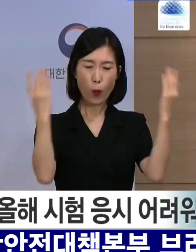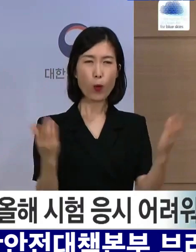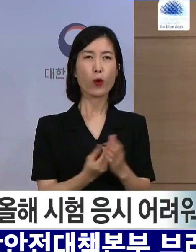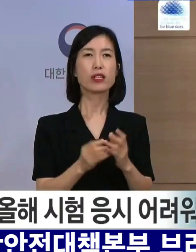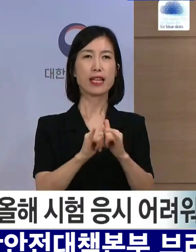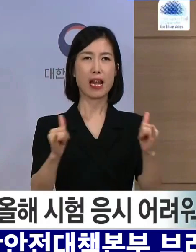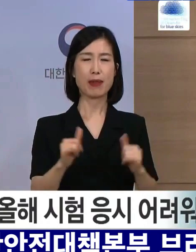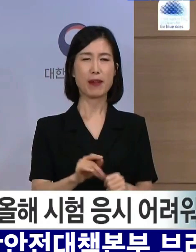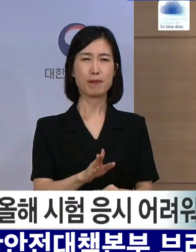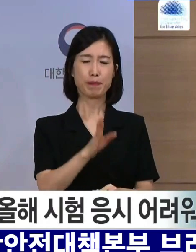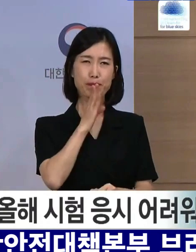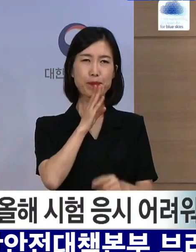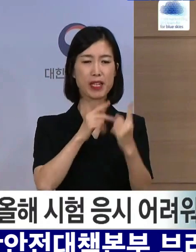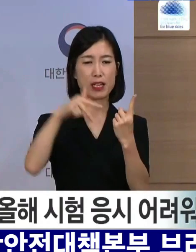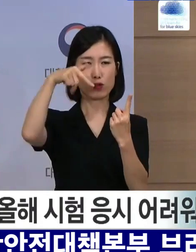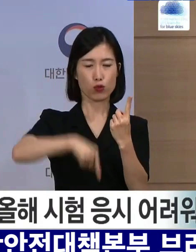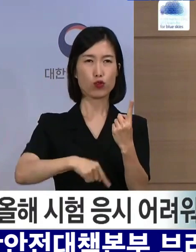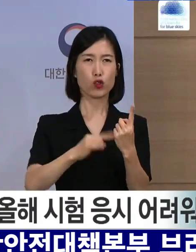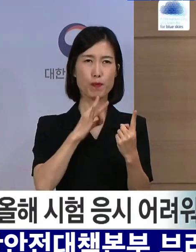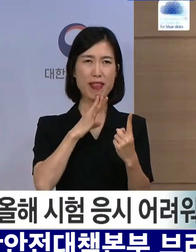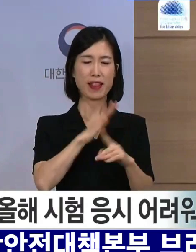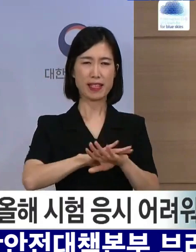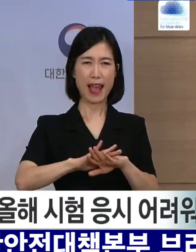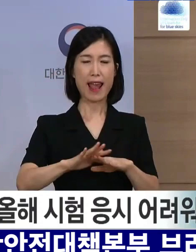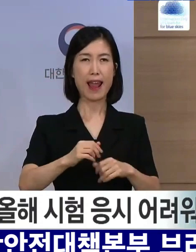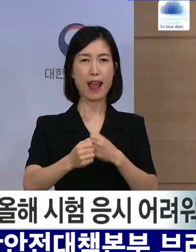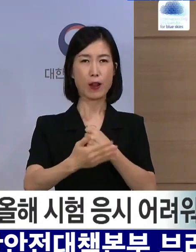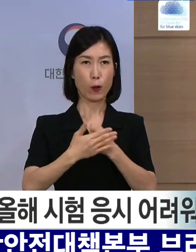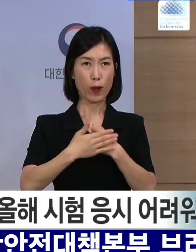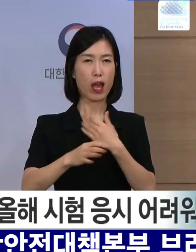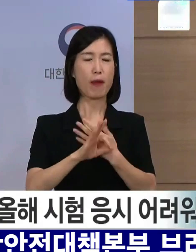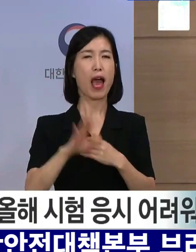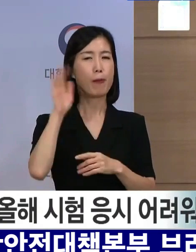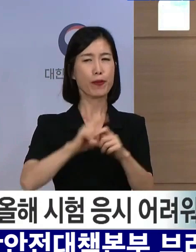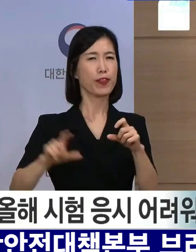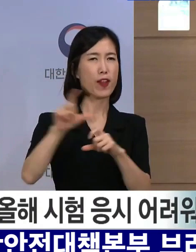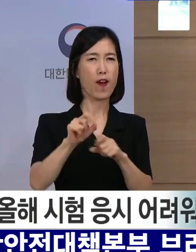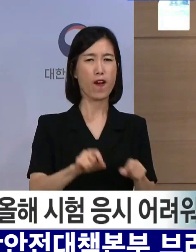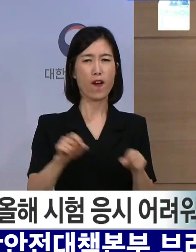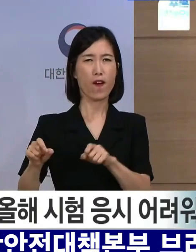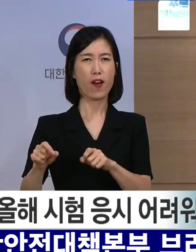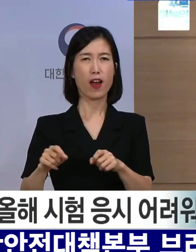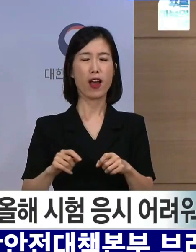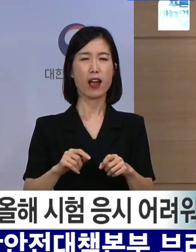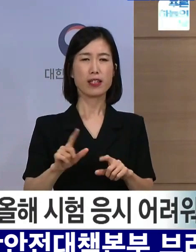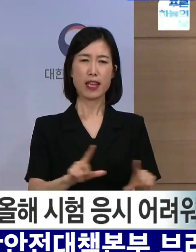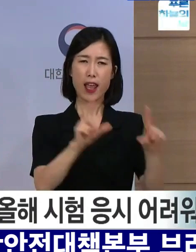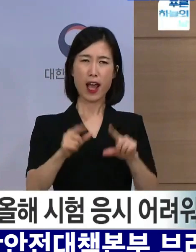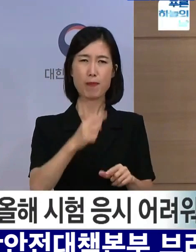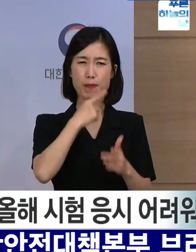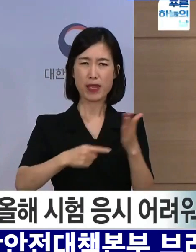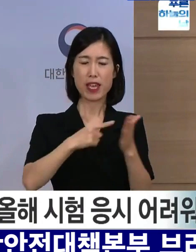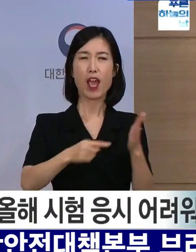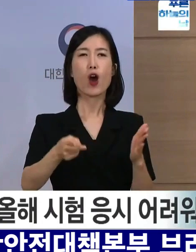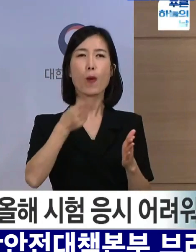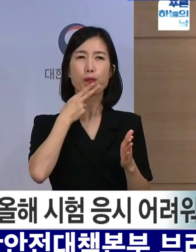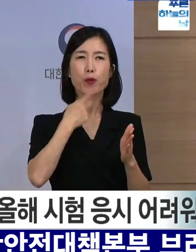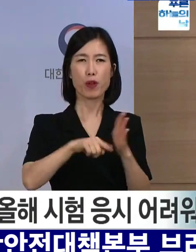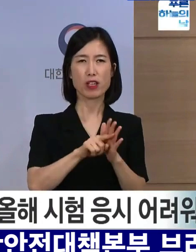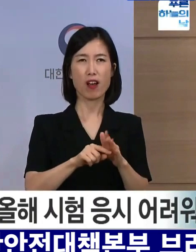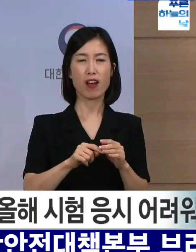함께 딱 일주일만 집중해서 실천한다면 더 이상 수많은 분들이 생업에 피해를 입는 조치를